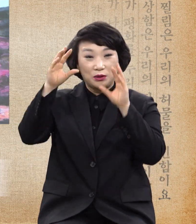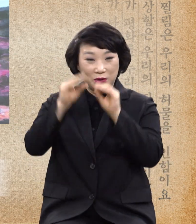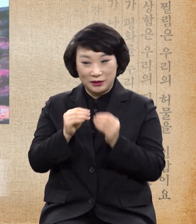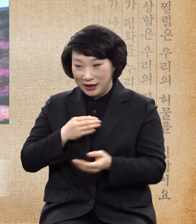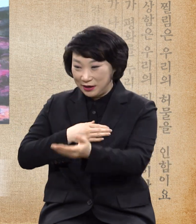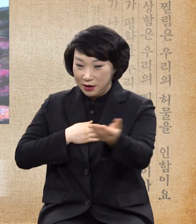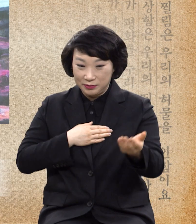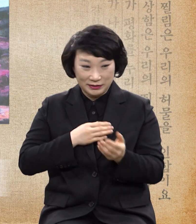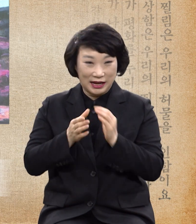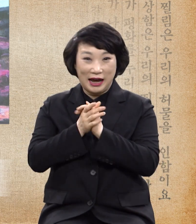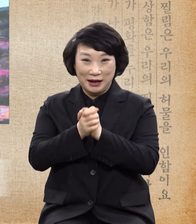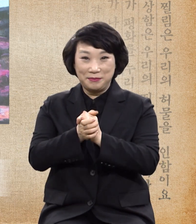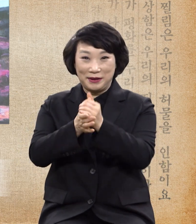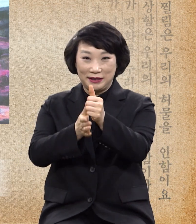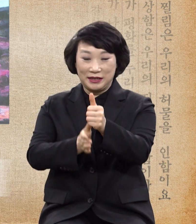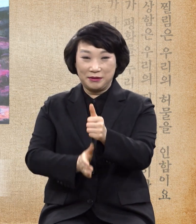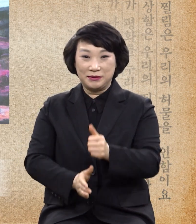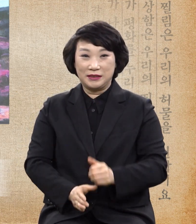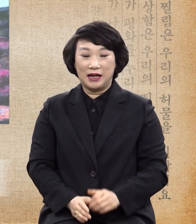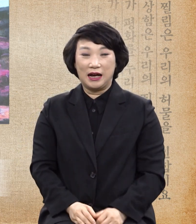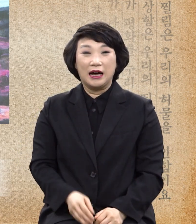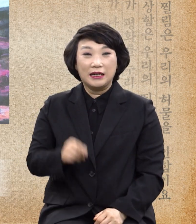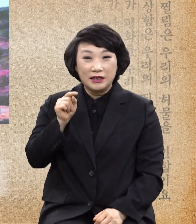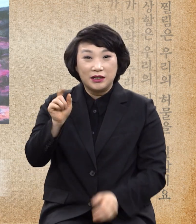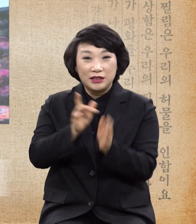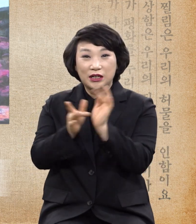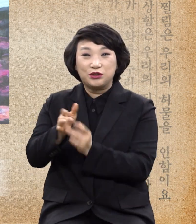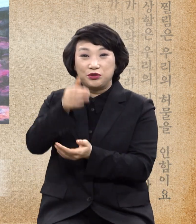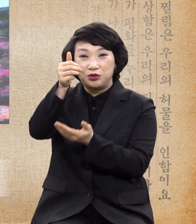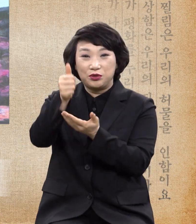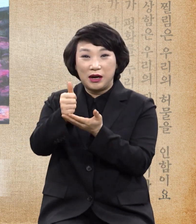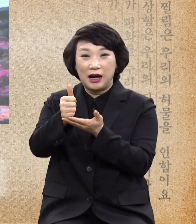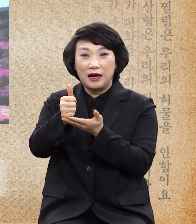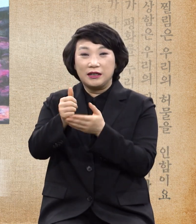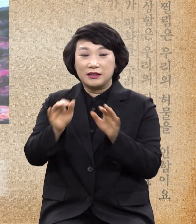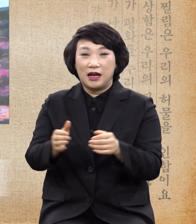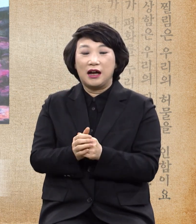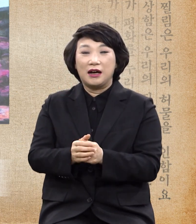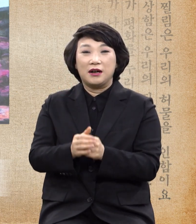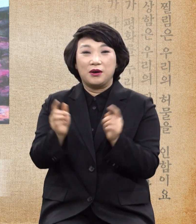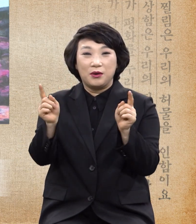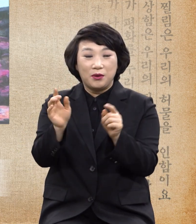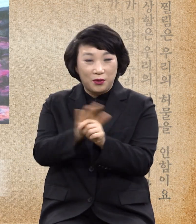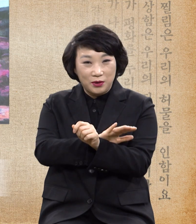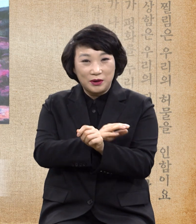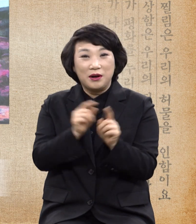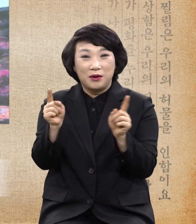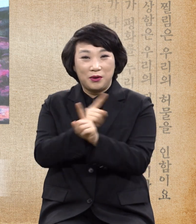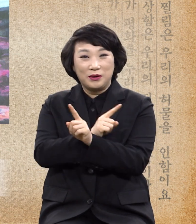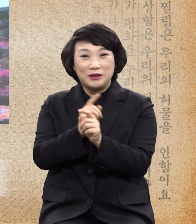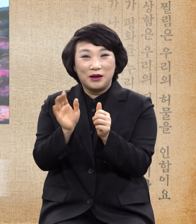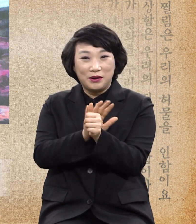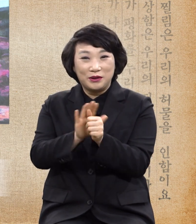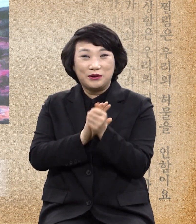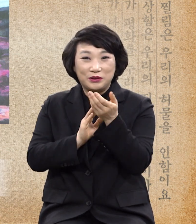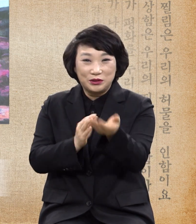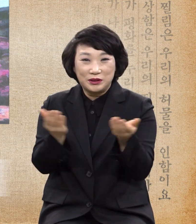아멘합시다 이것은 예수 구조께서 자신의 치유의 사역을 하기 위해서 교회를 세우신